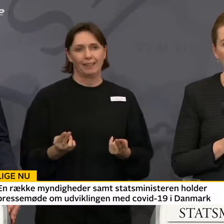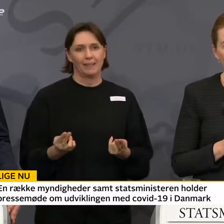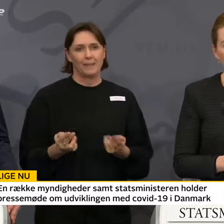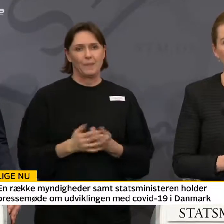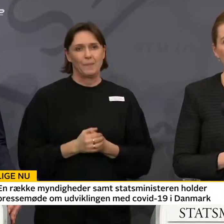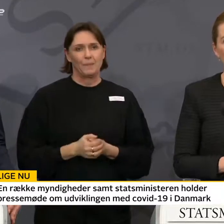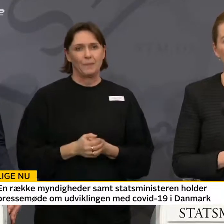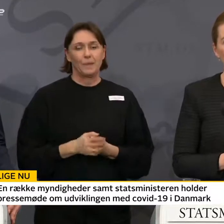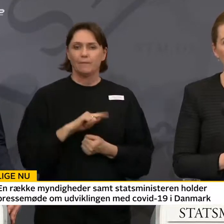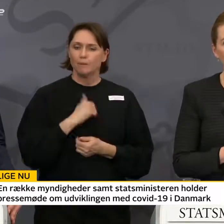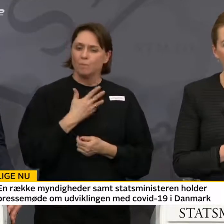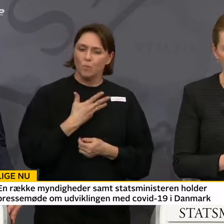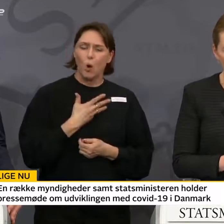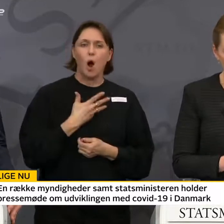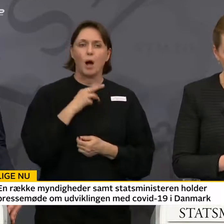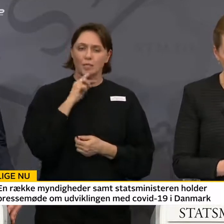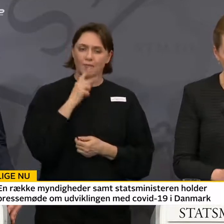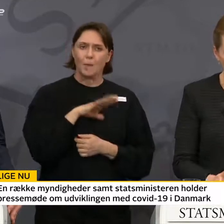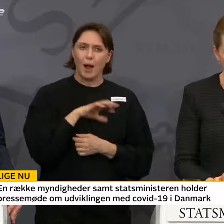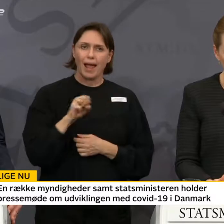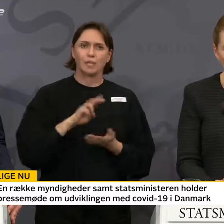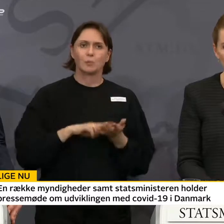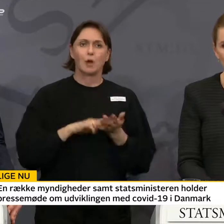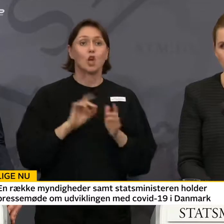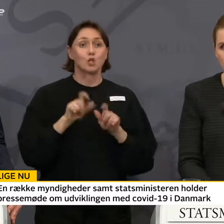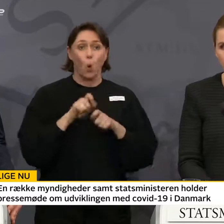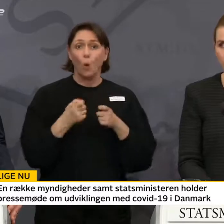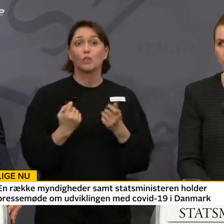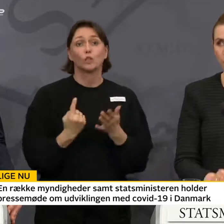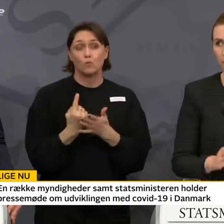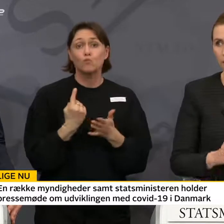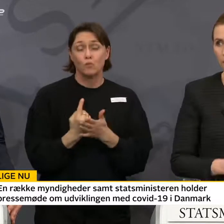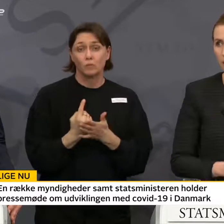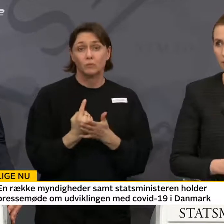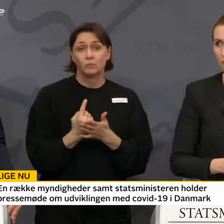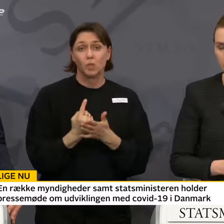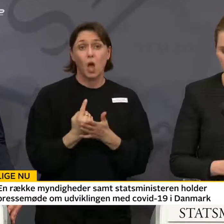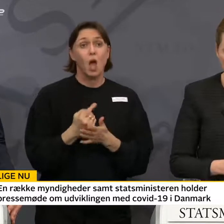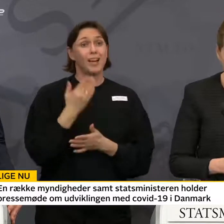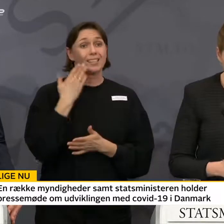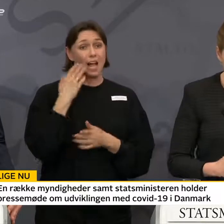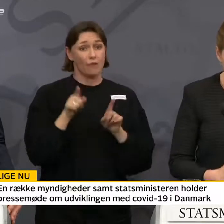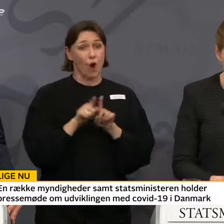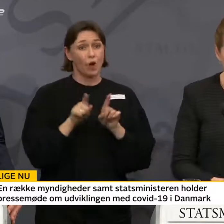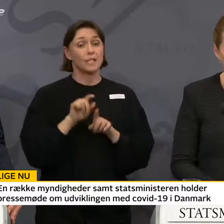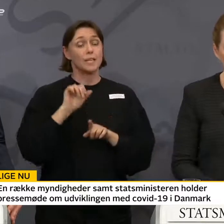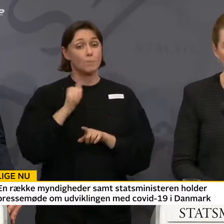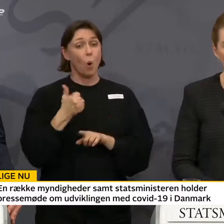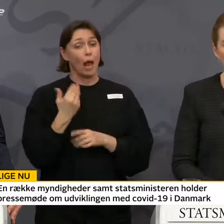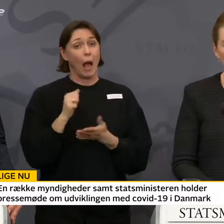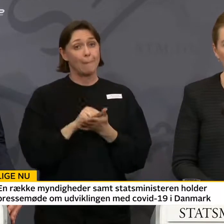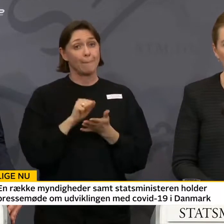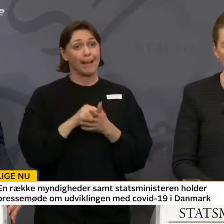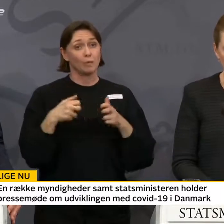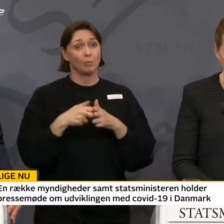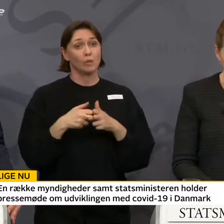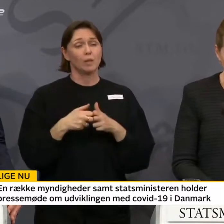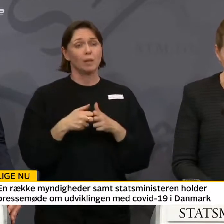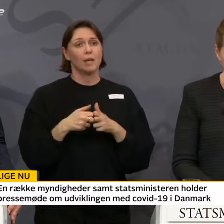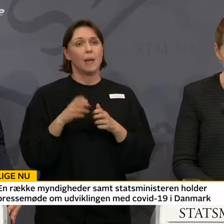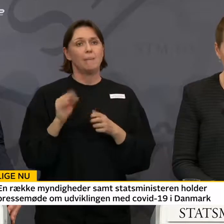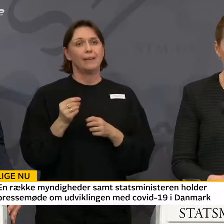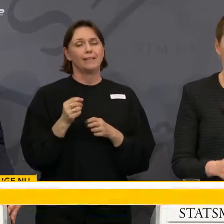Vi bestræber os på at svare på alle spørgsmål, så hurtigt det overhovedet kan lade sig gøre. Og derfor vil der også i morgen være pressemøde med en række